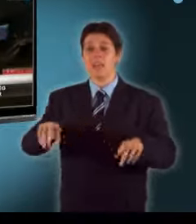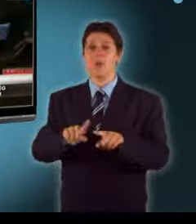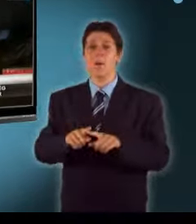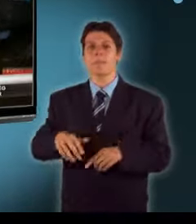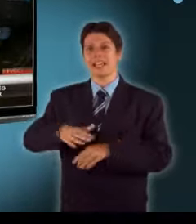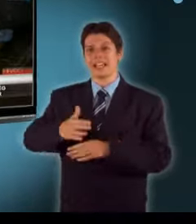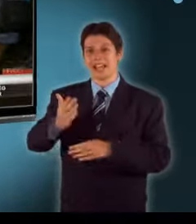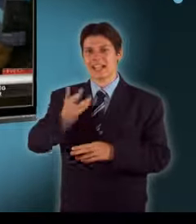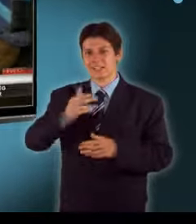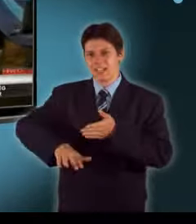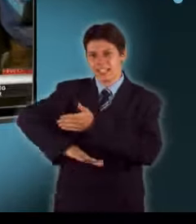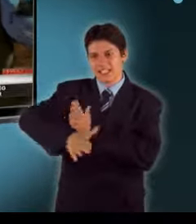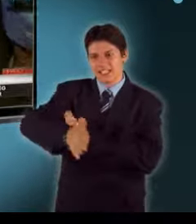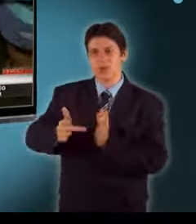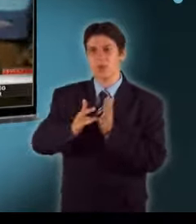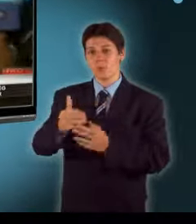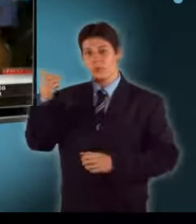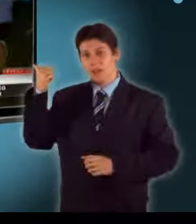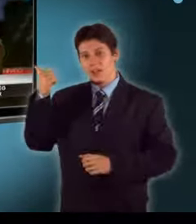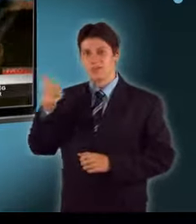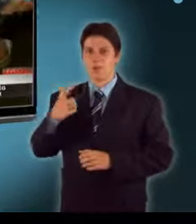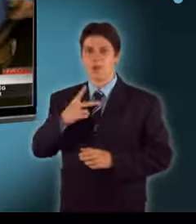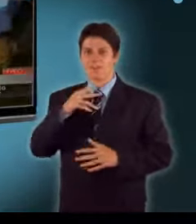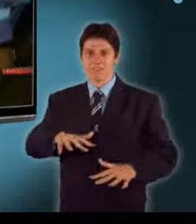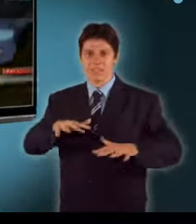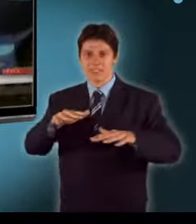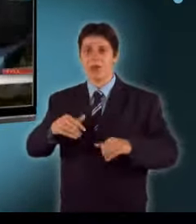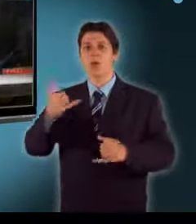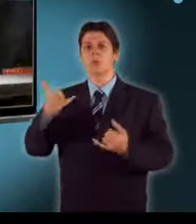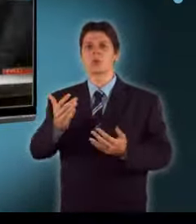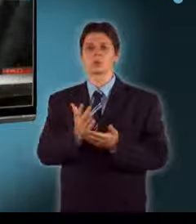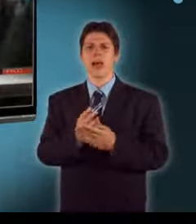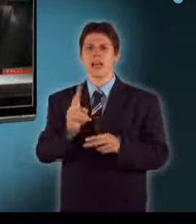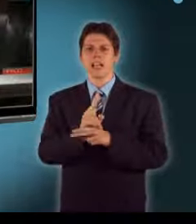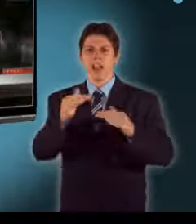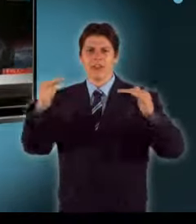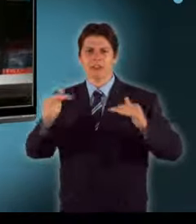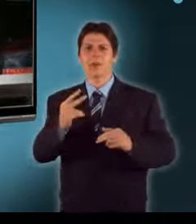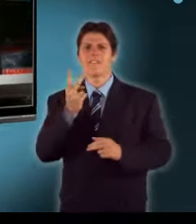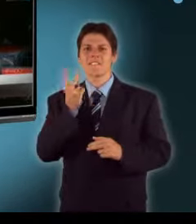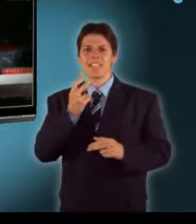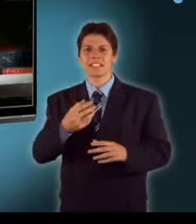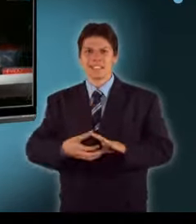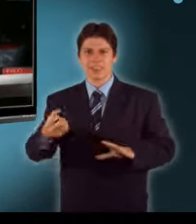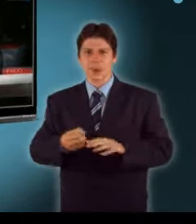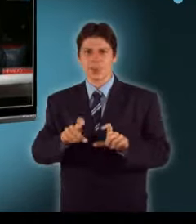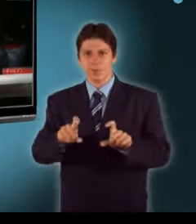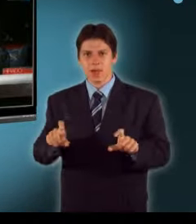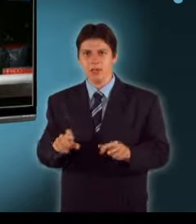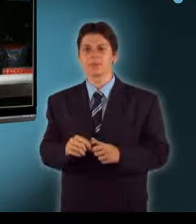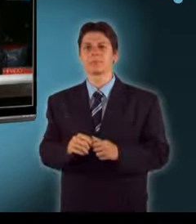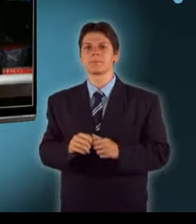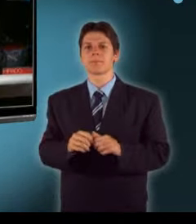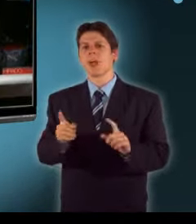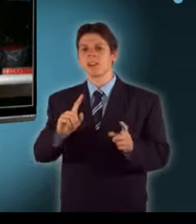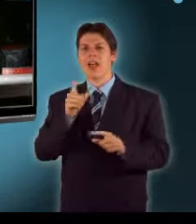idáig csúrig voltam. Mondjuk ezt most már szivattyúk mennek, úgyhogy szomszédnak adok egy kis vizet